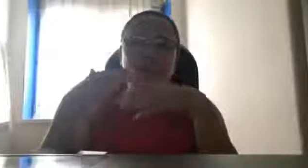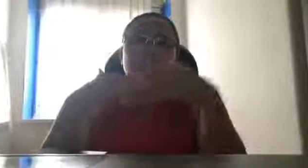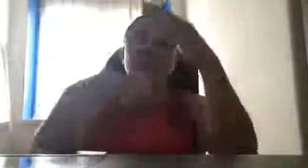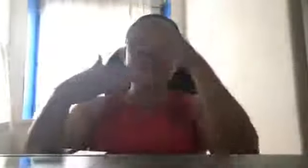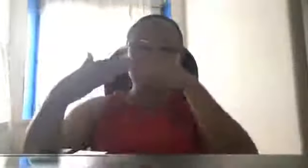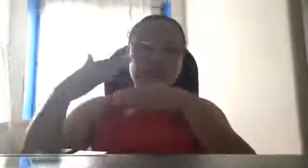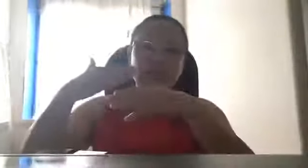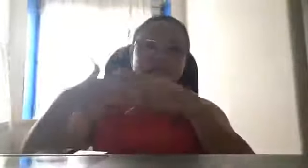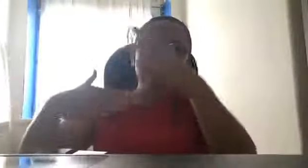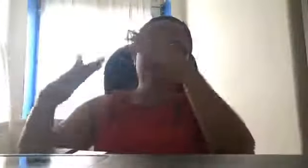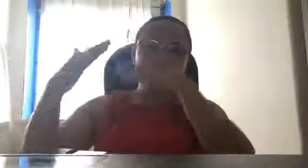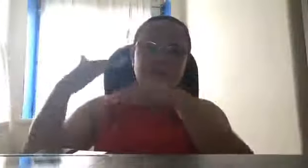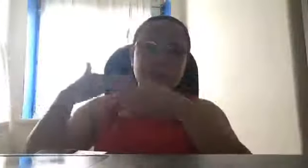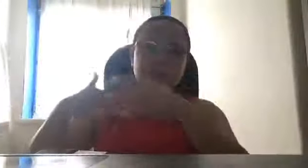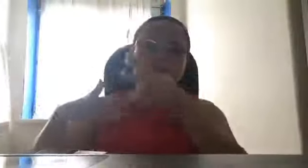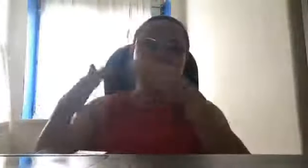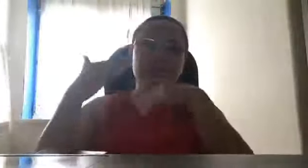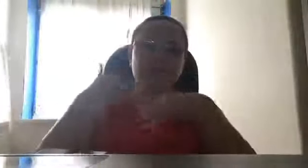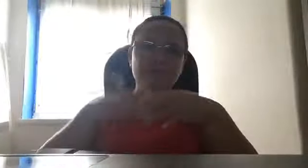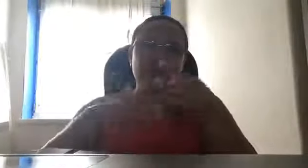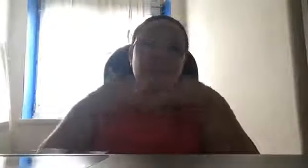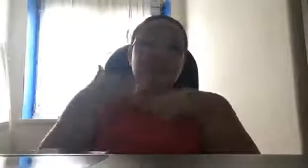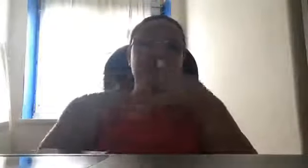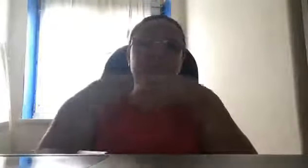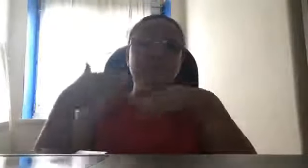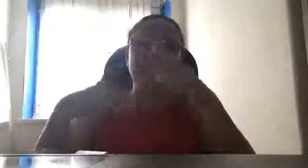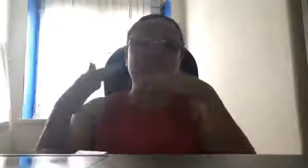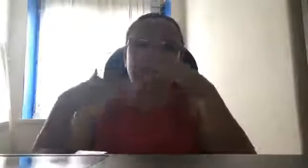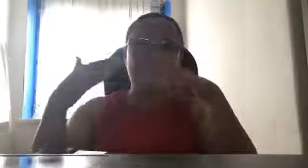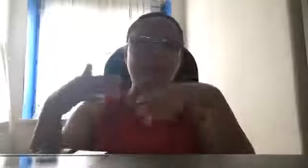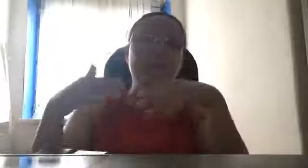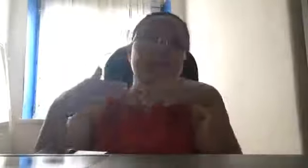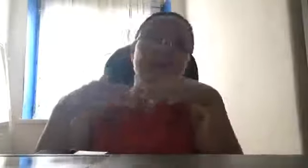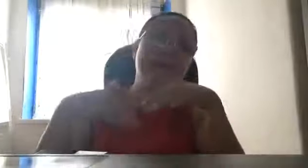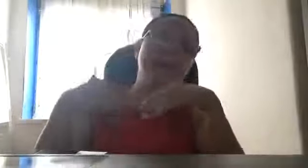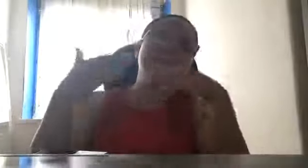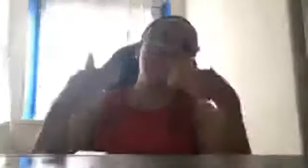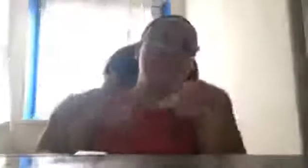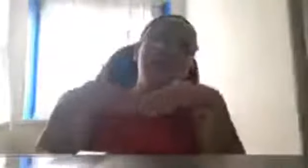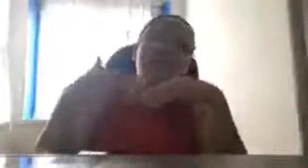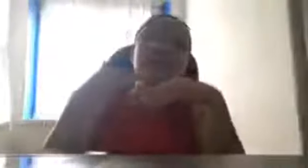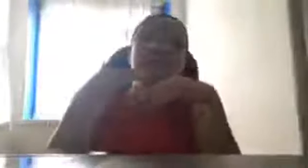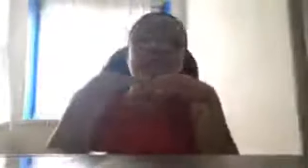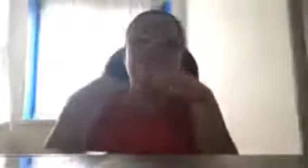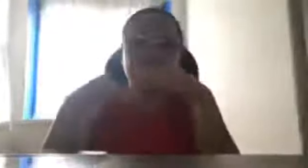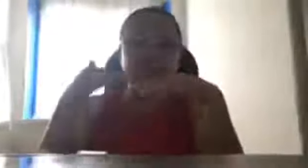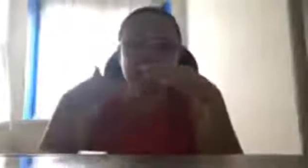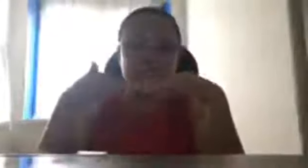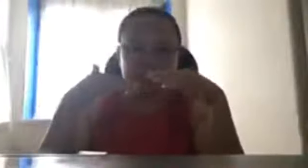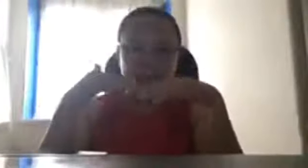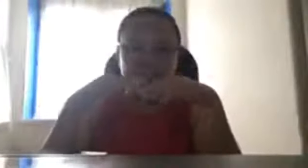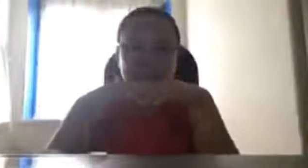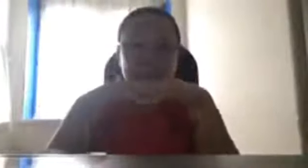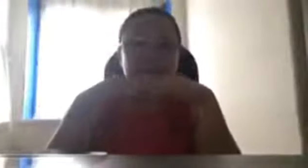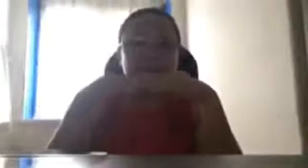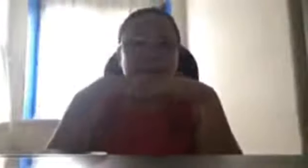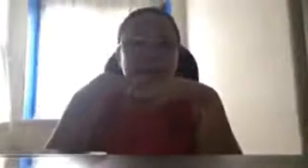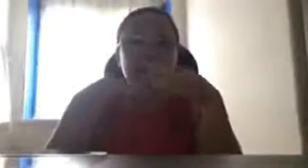dumating ang time to time, dekada, yan, hanggang ilang dekada, ang